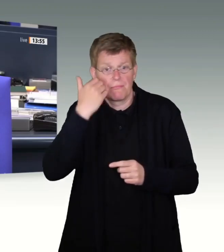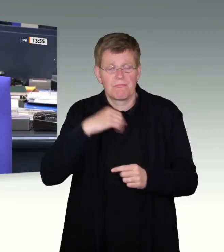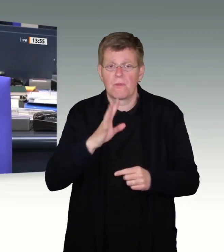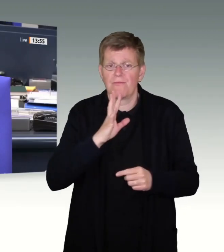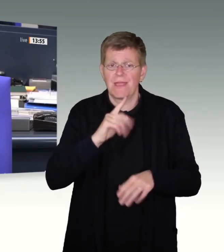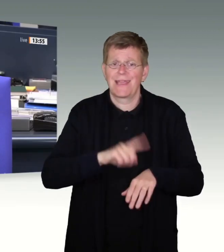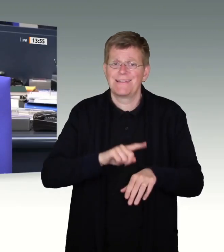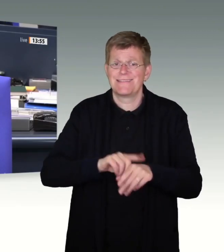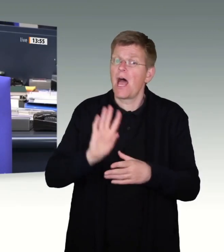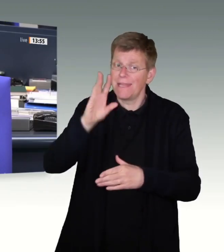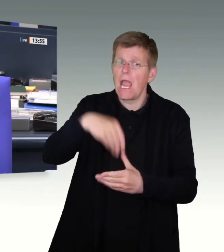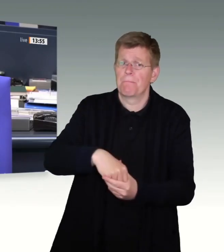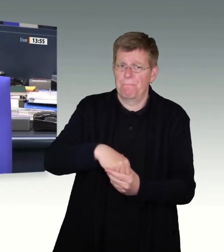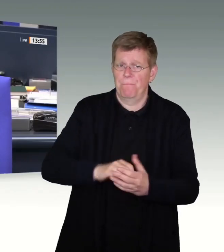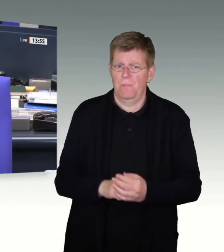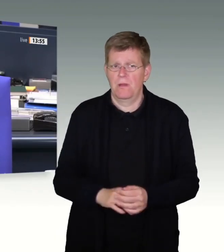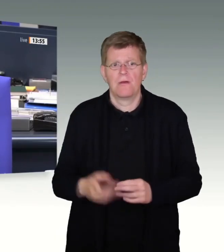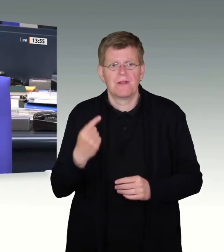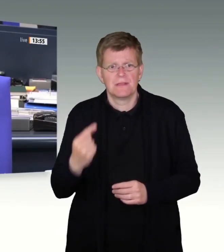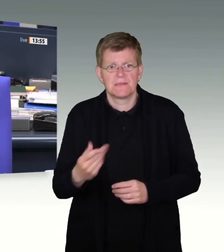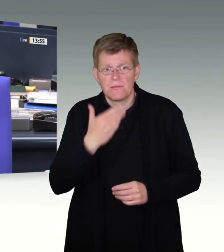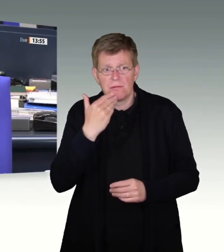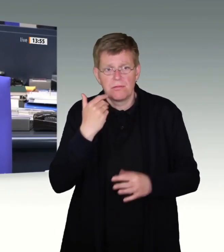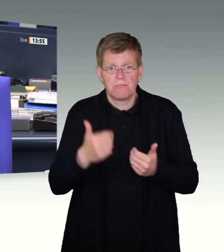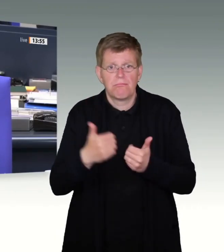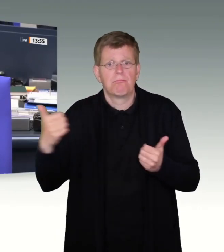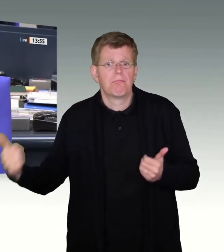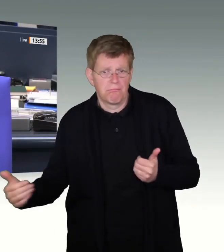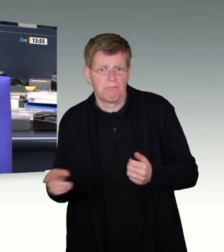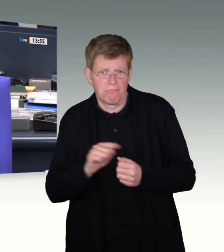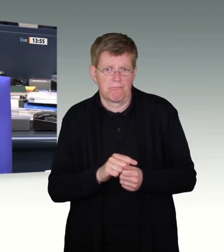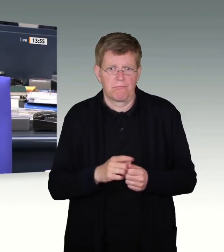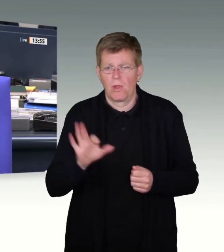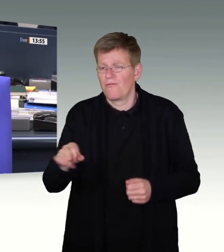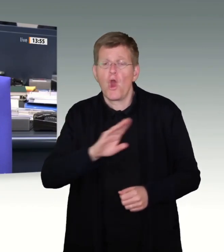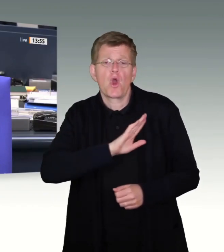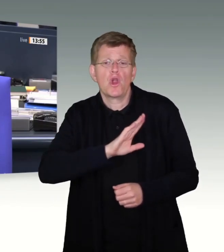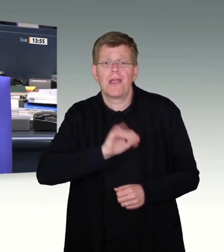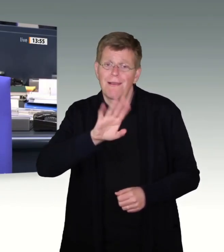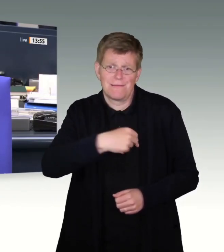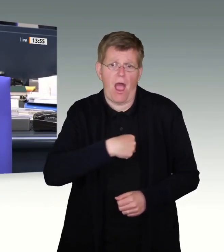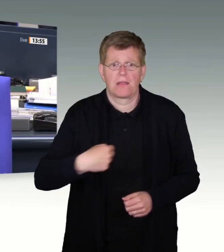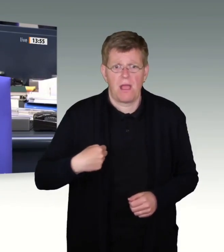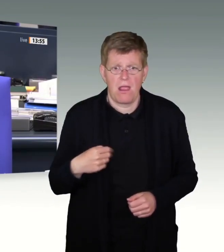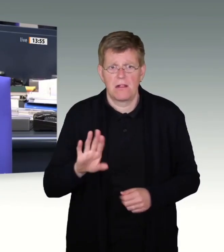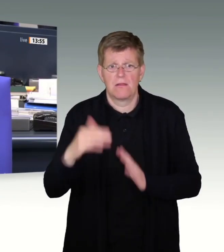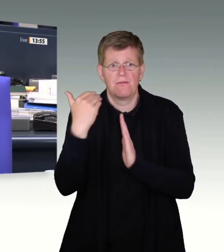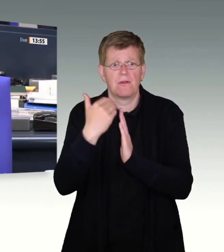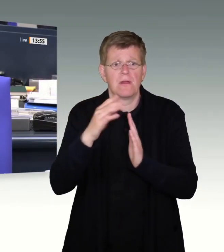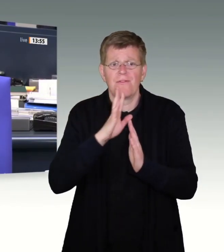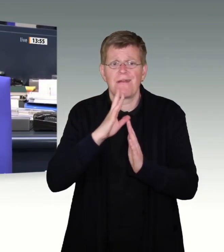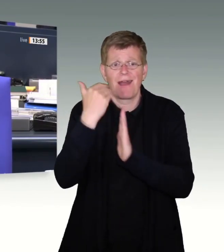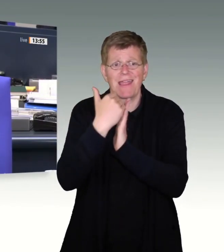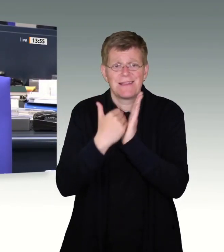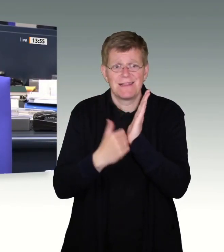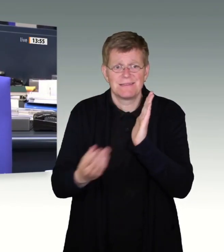einzupreisen. Ansonsten reden Sie nämlich irgendwann auf Kosten Ihrer Kolleginnen und Kollegen, die in der Redeliste noch vorgesehen sind.